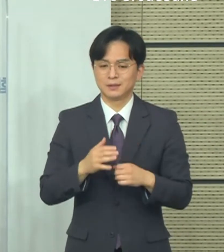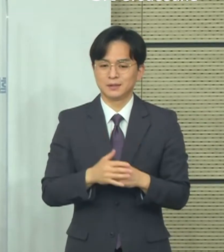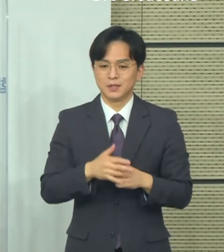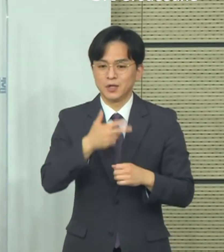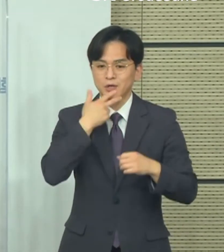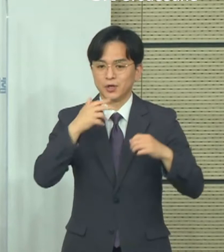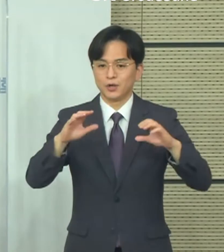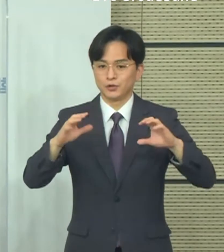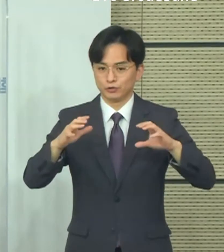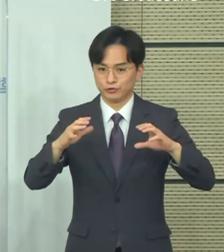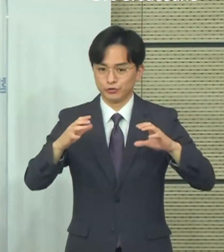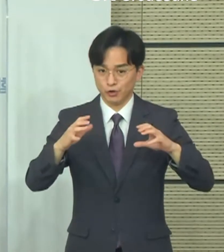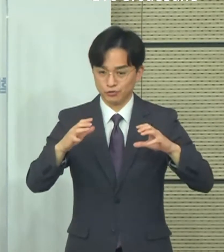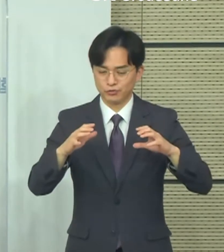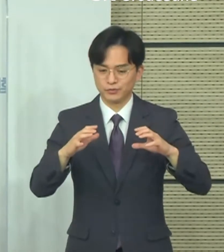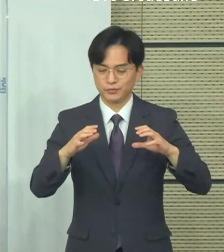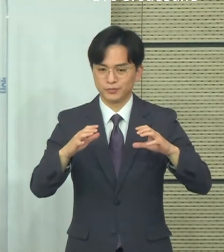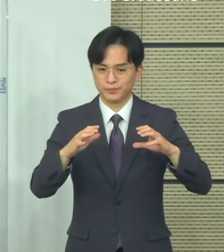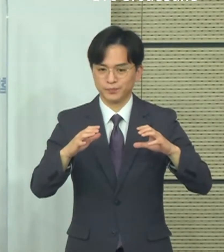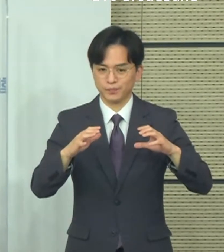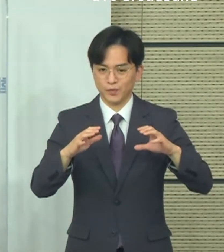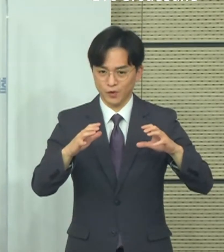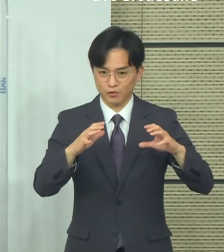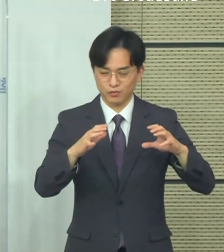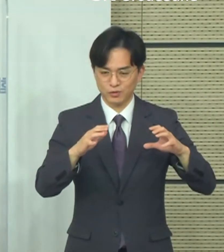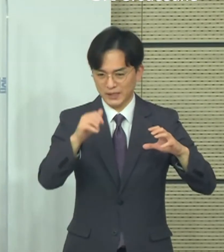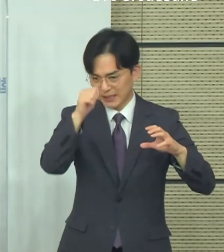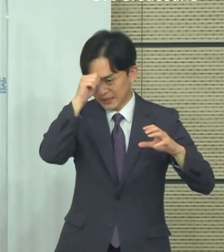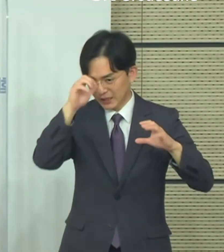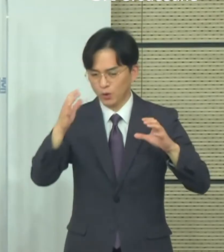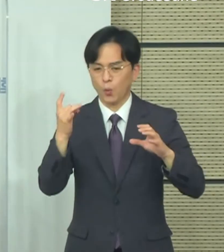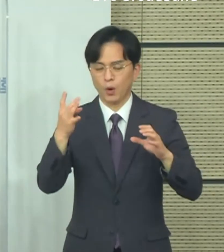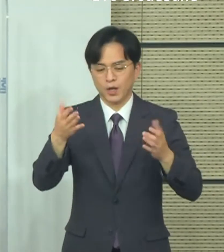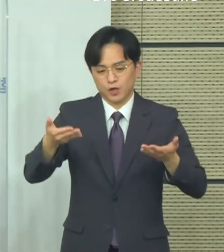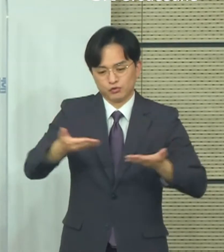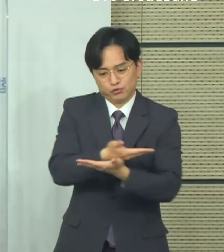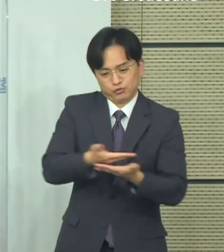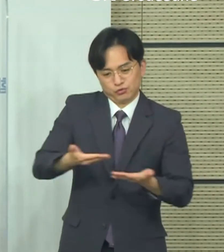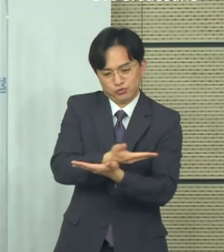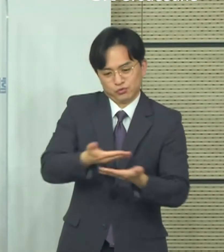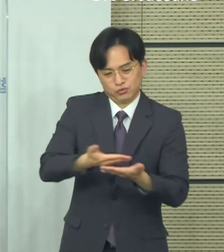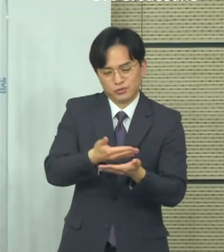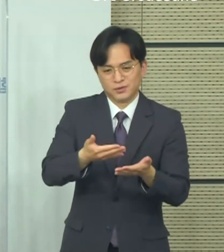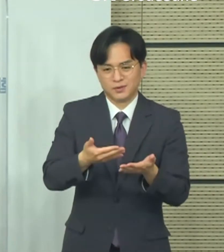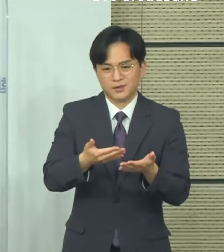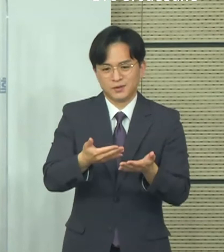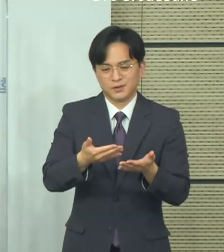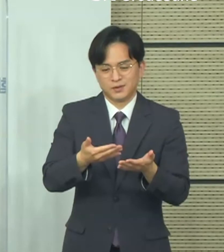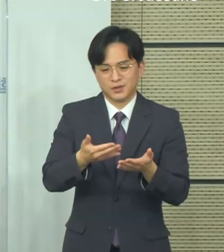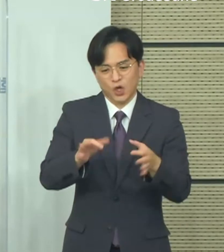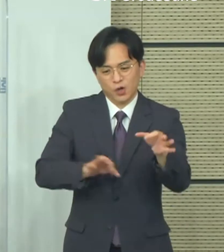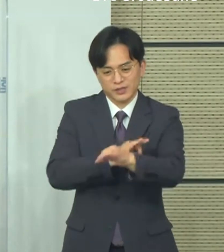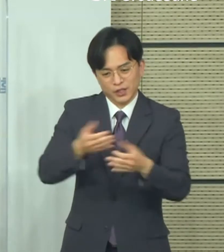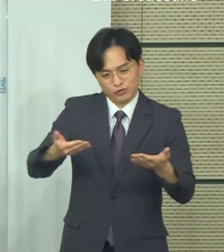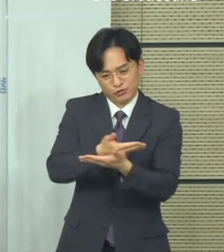영국 같은 경우는 워낙 인도와의 교류가 활발하게 진행이 되고 있는 국가이기 때문에 또한